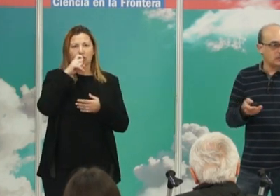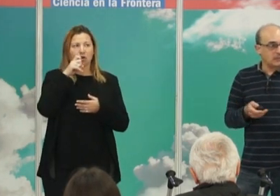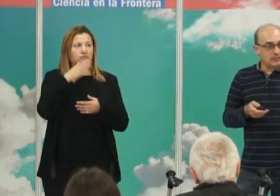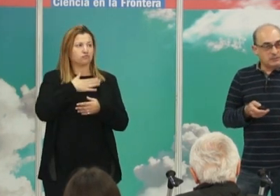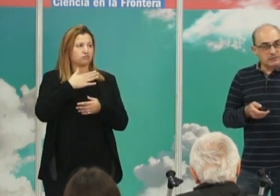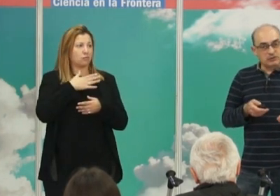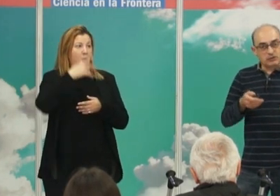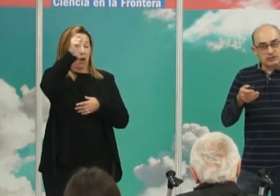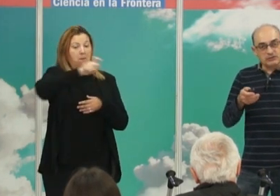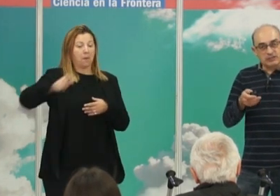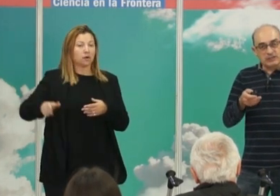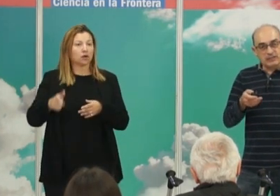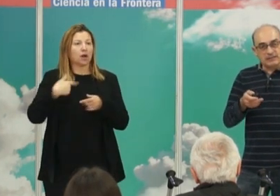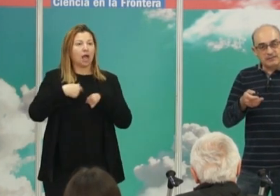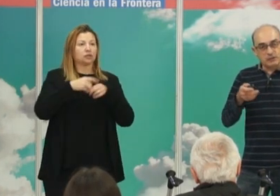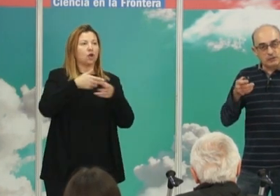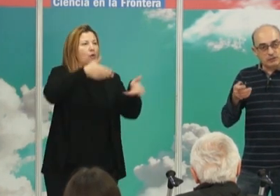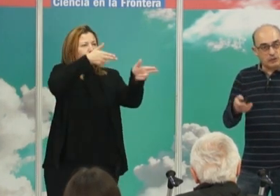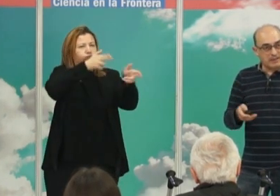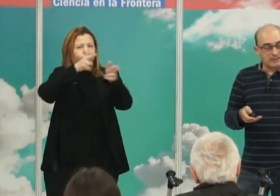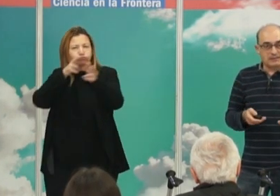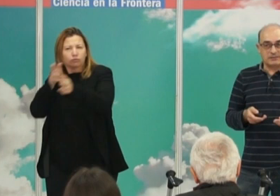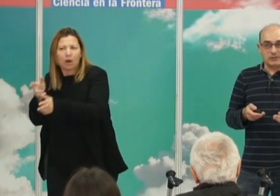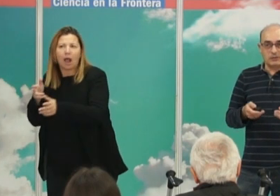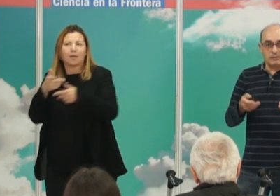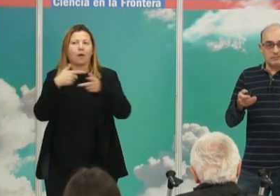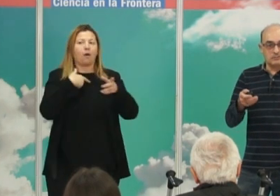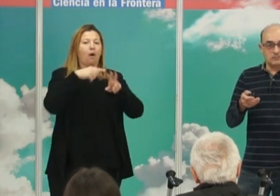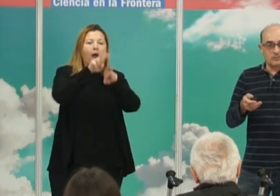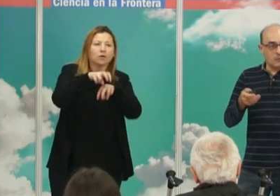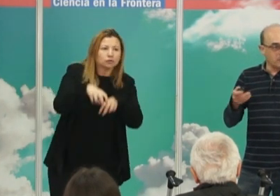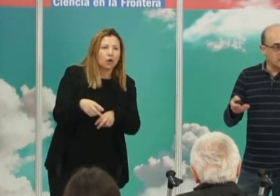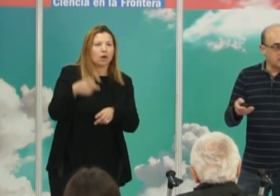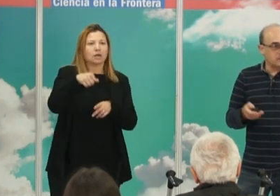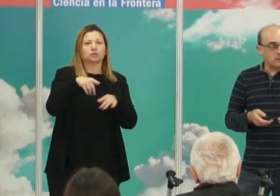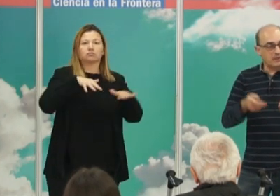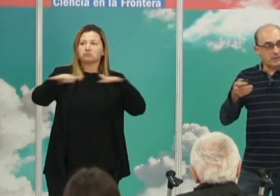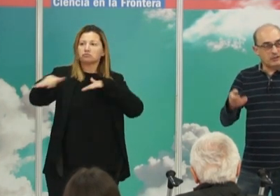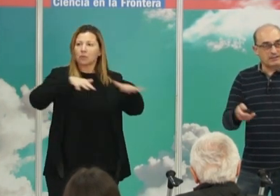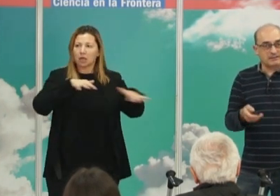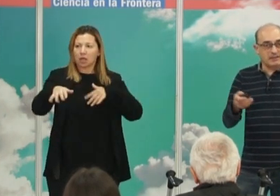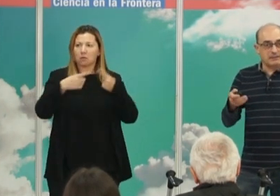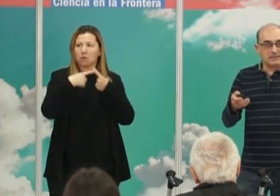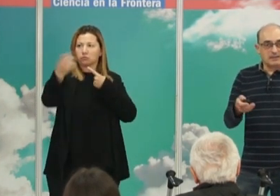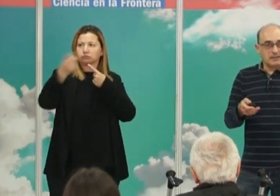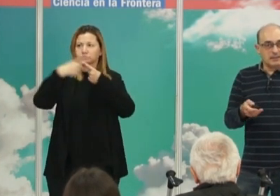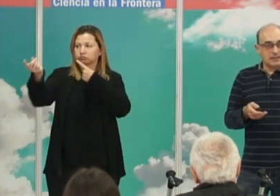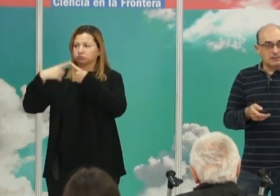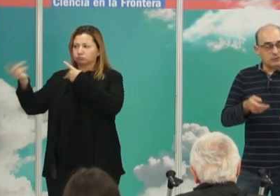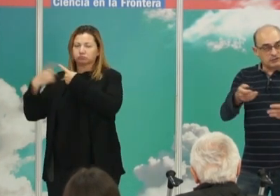-recolector. Por tanto, ha sido nómada, ha sido móvil. Poblaciones que